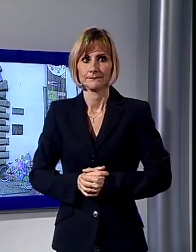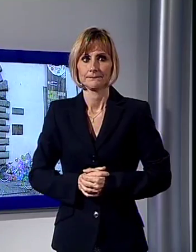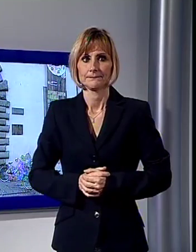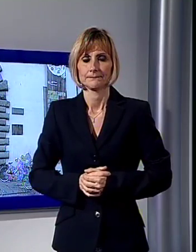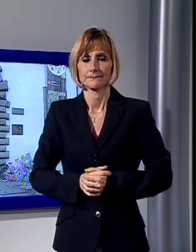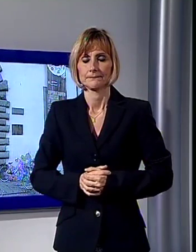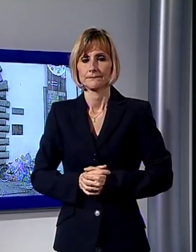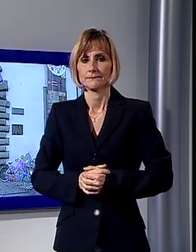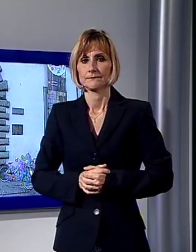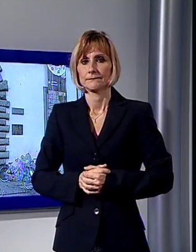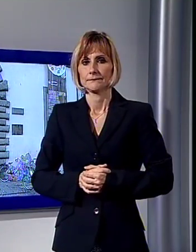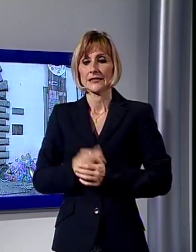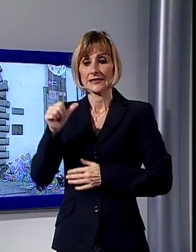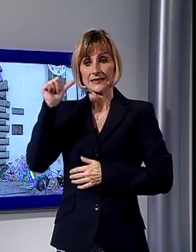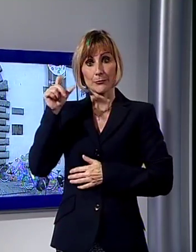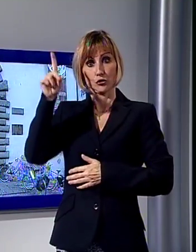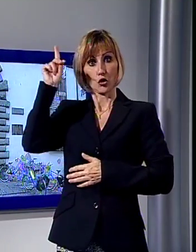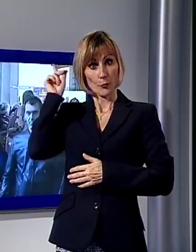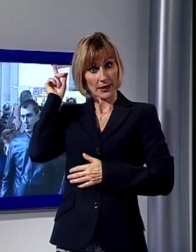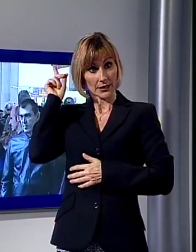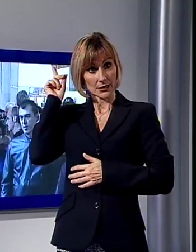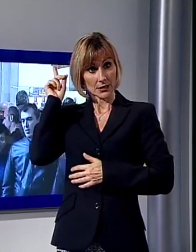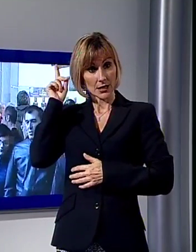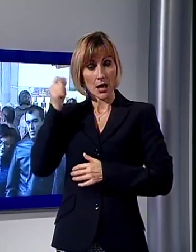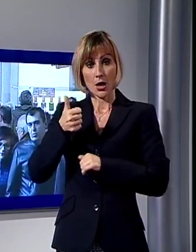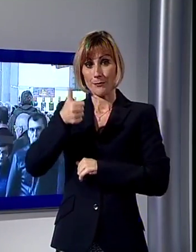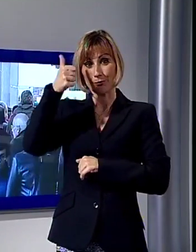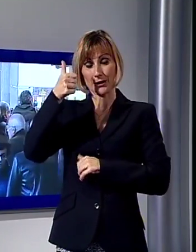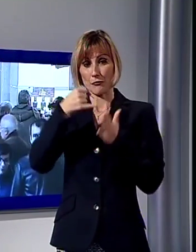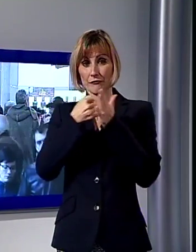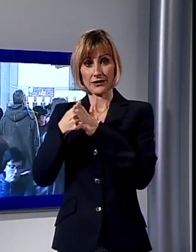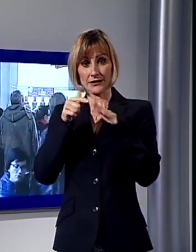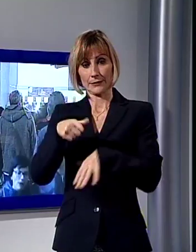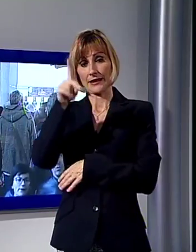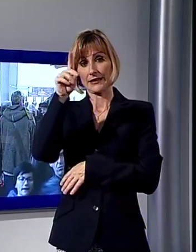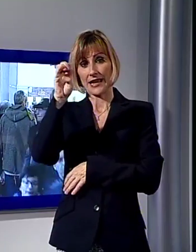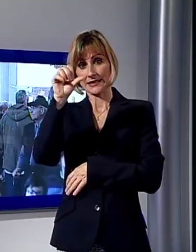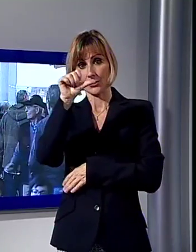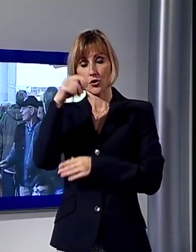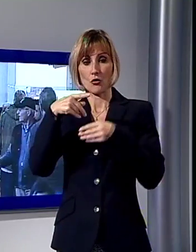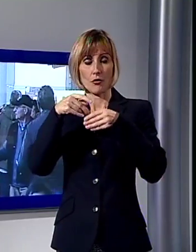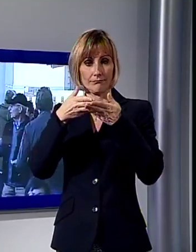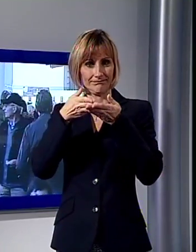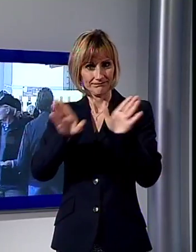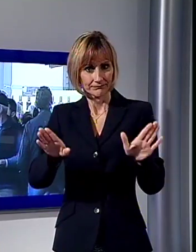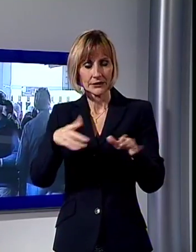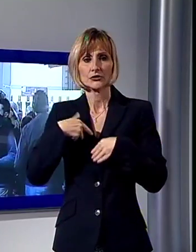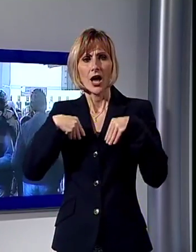Grande affluenza nel primo weekend al Real Collegio per il Desco, per il quale sono stati registrati oltre 15 mila